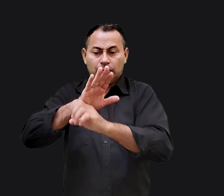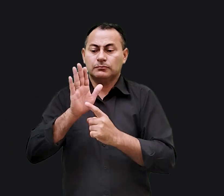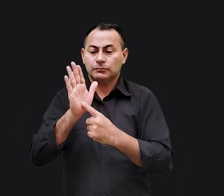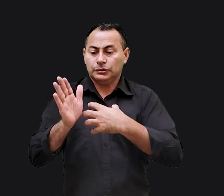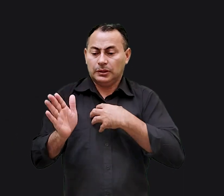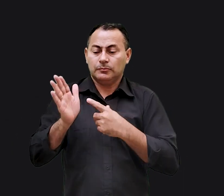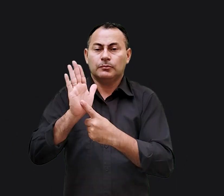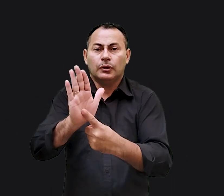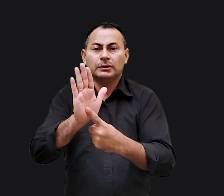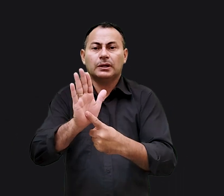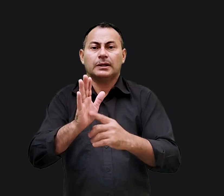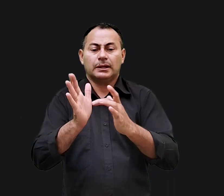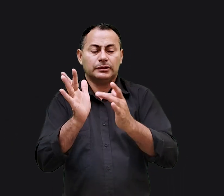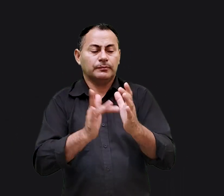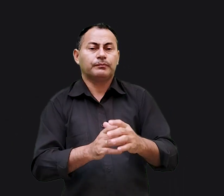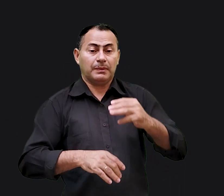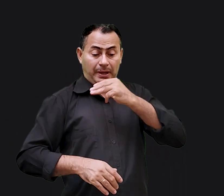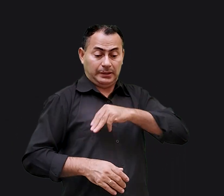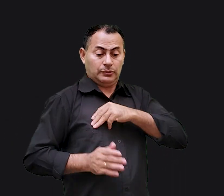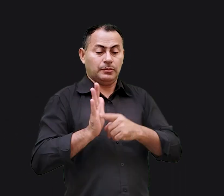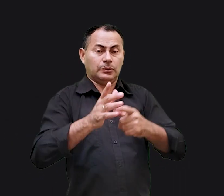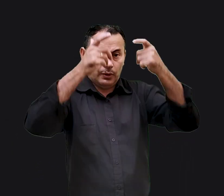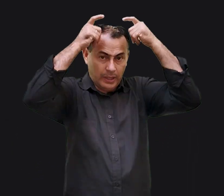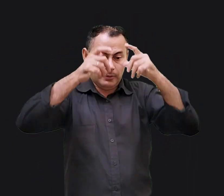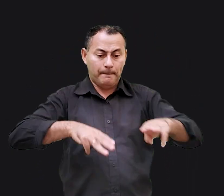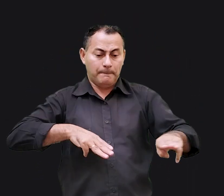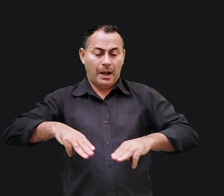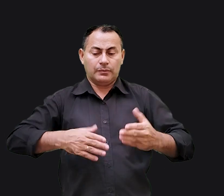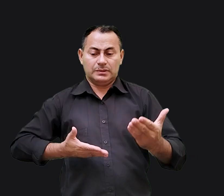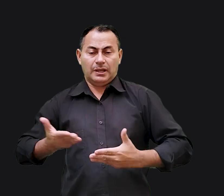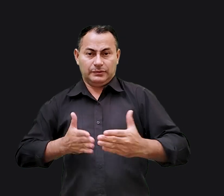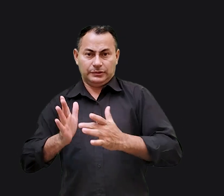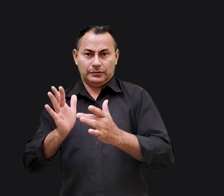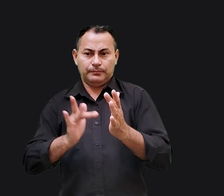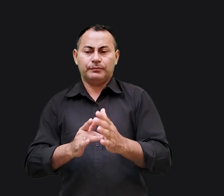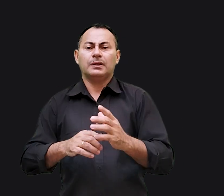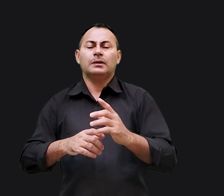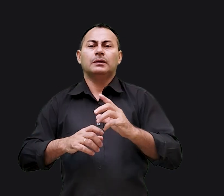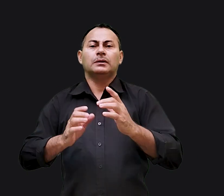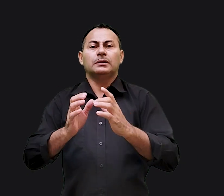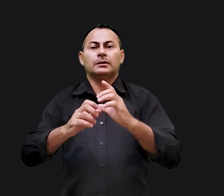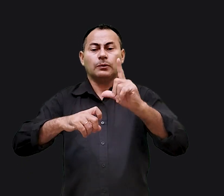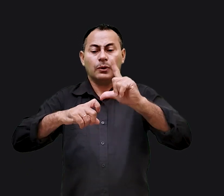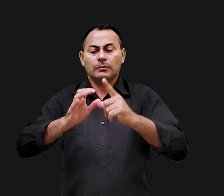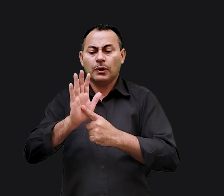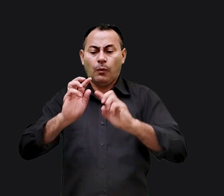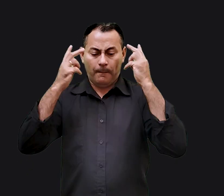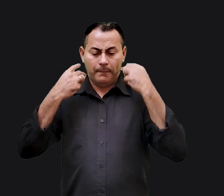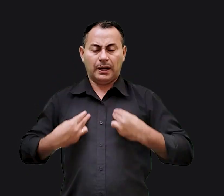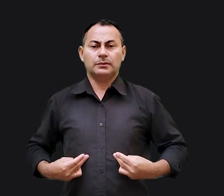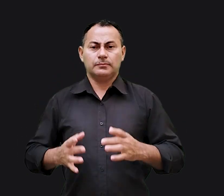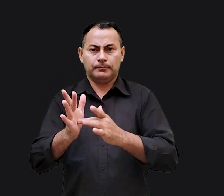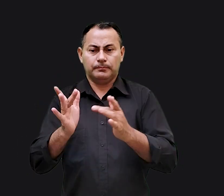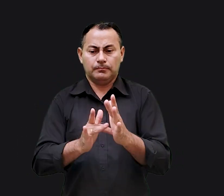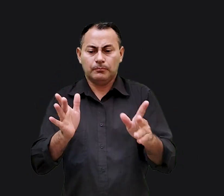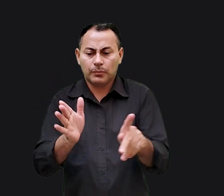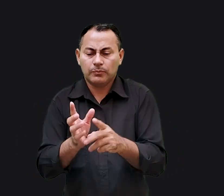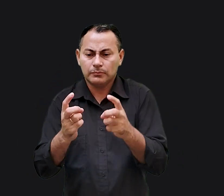Cristo. Mateus destaca Jesus como o rei. Marcos como servo. Lucas enfatiza o lado humano de Jesus, o fato dele